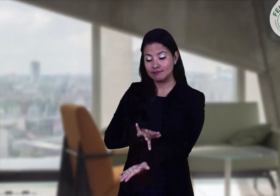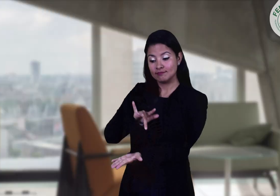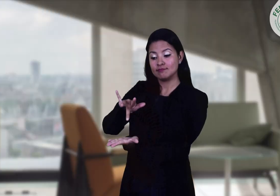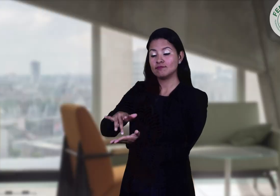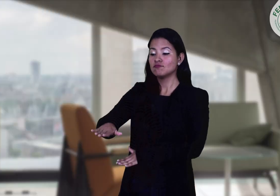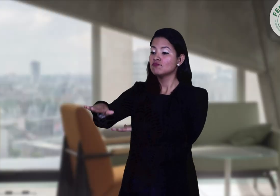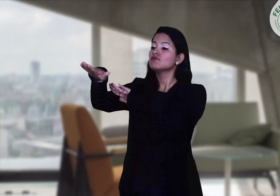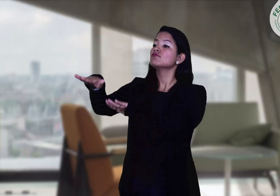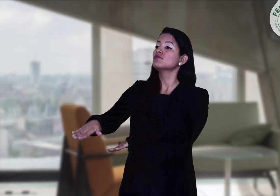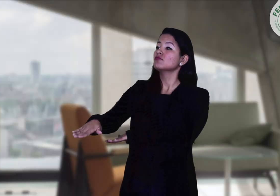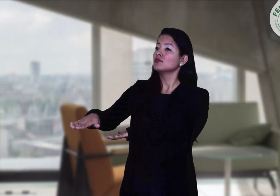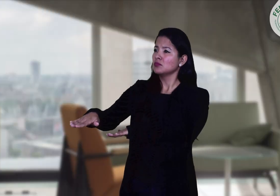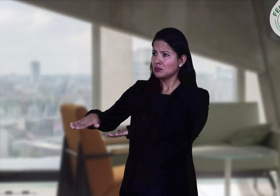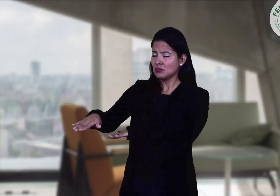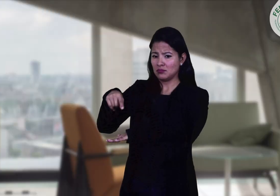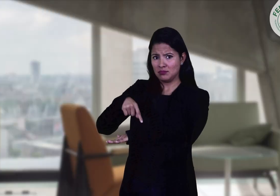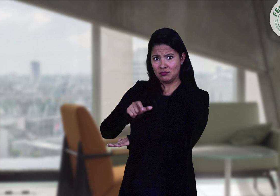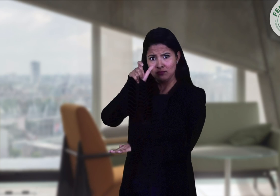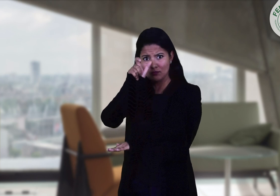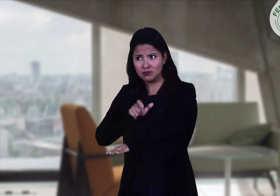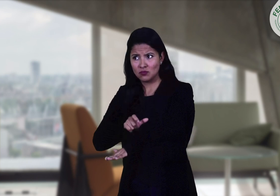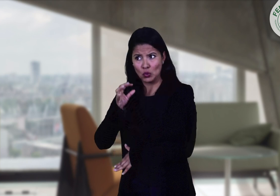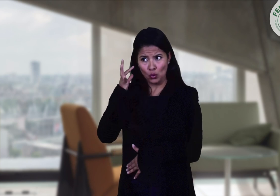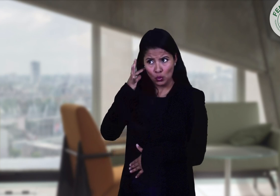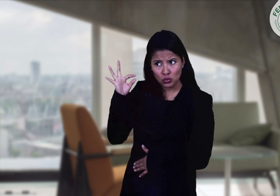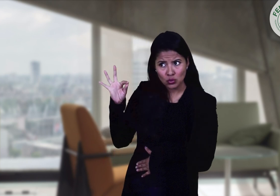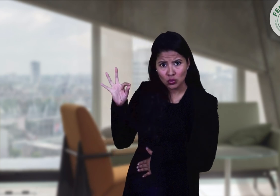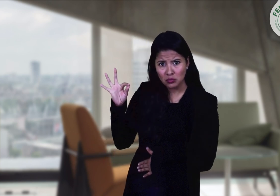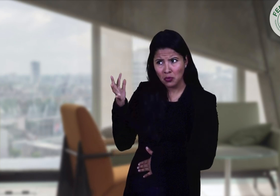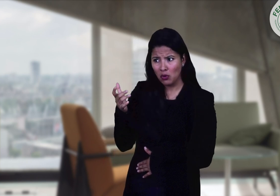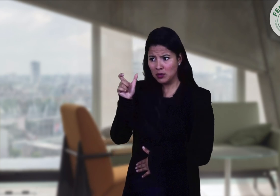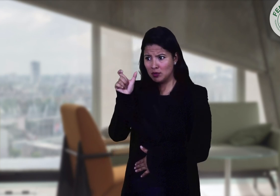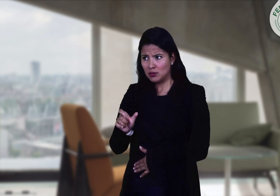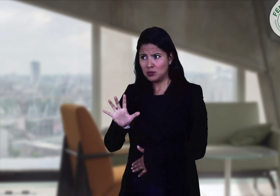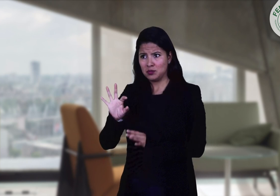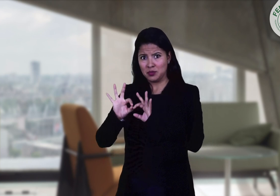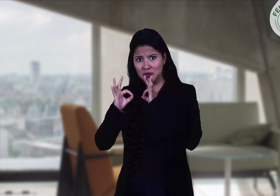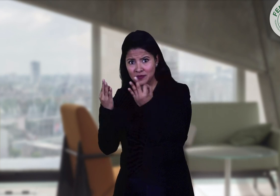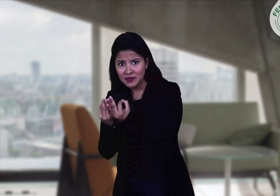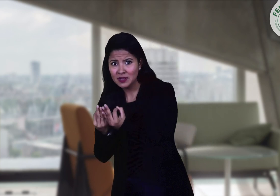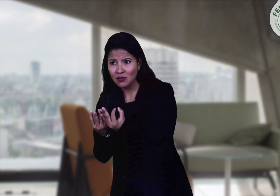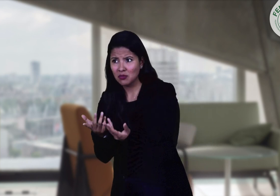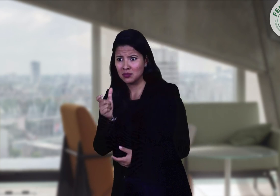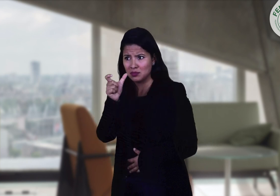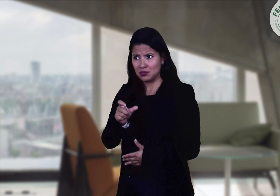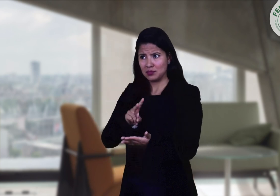¿El representante puede ser una persona oyente, o un familiar, o un intérprete? No, nada de eso.